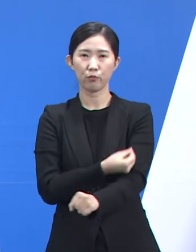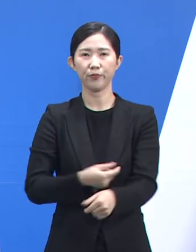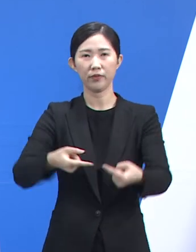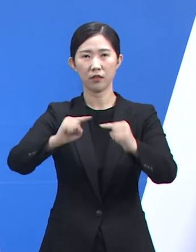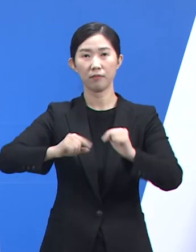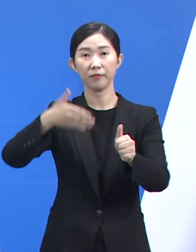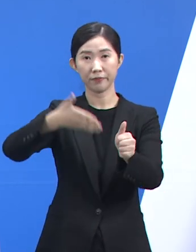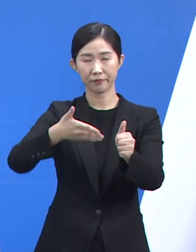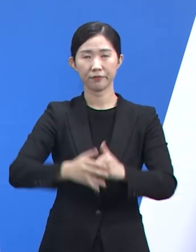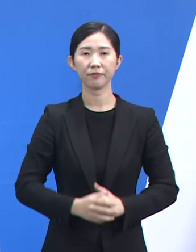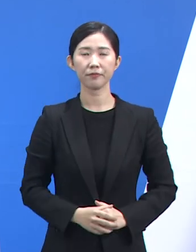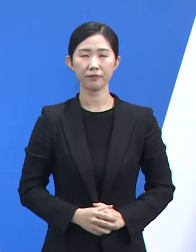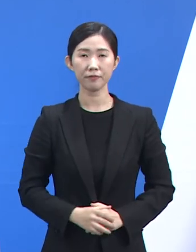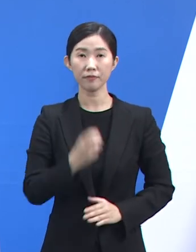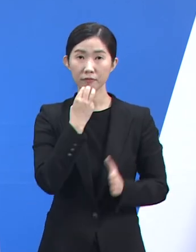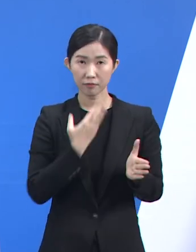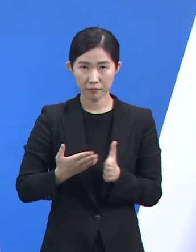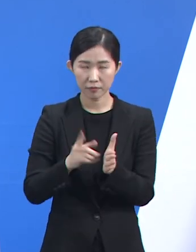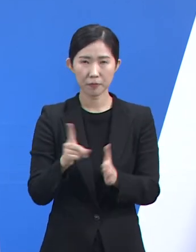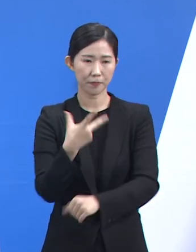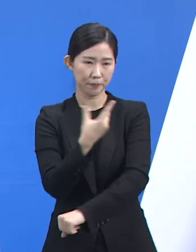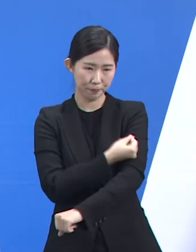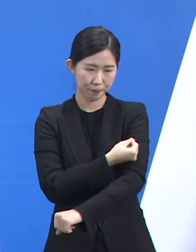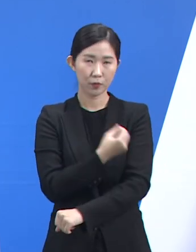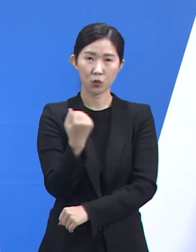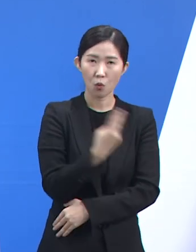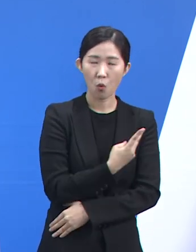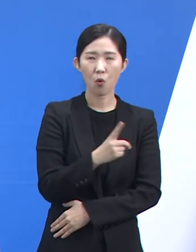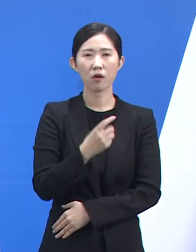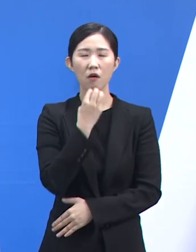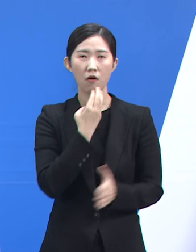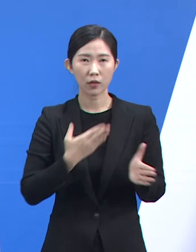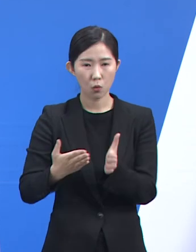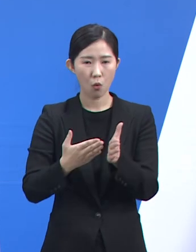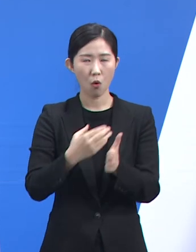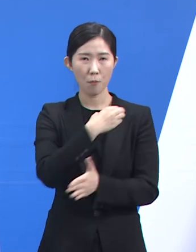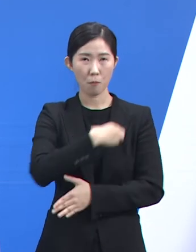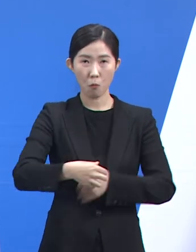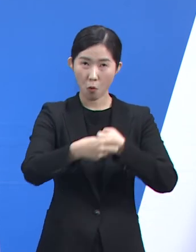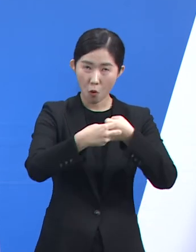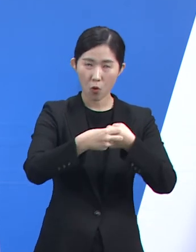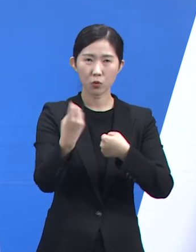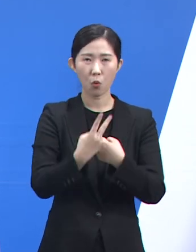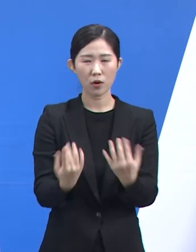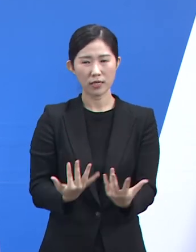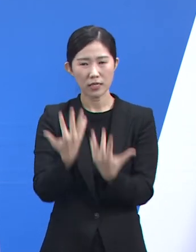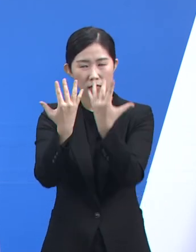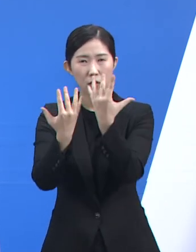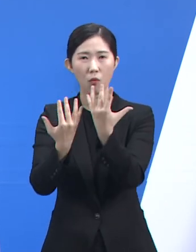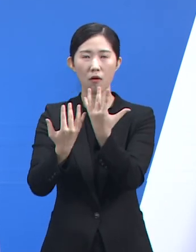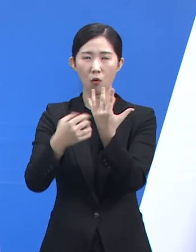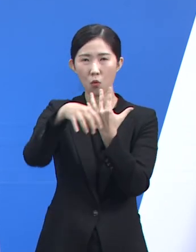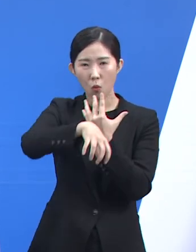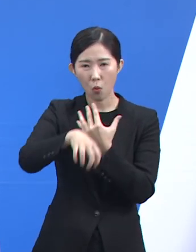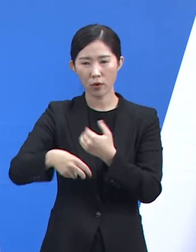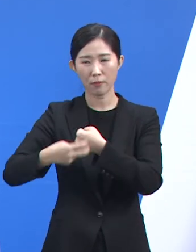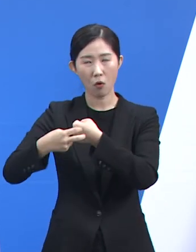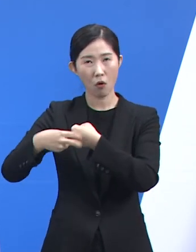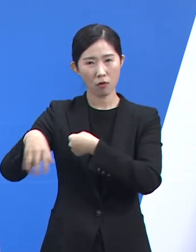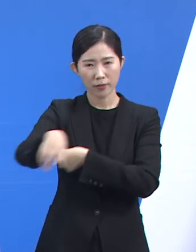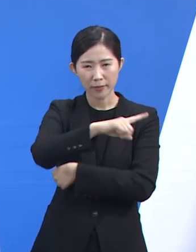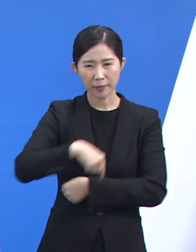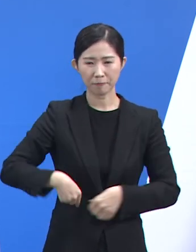당부드립니다. 경기도는 예방접종 외에도 도내 보건소, 오류기관, 소방서 등 가용용량을 총동원하여